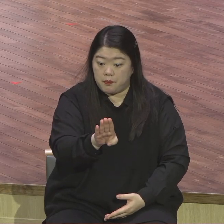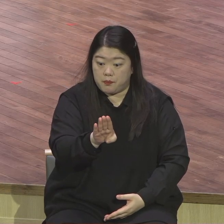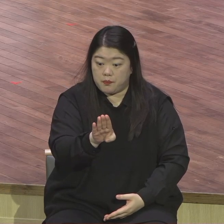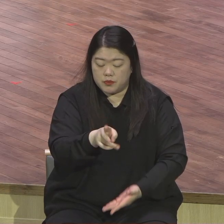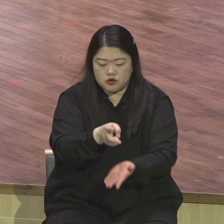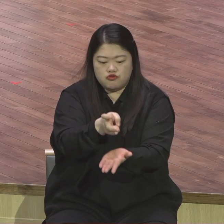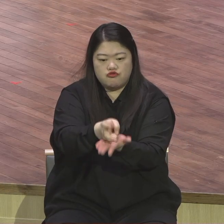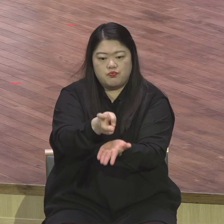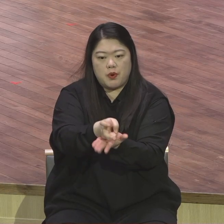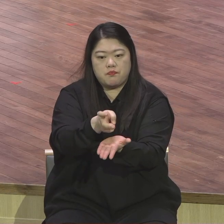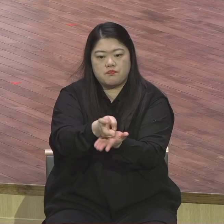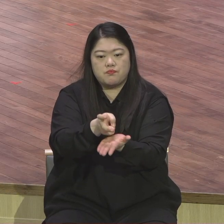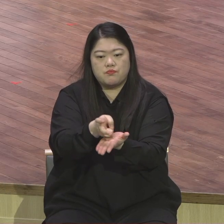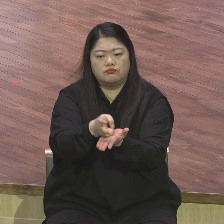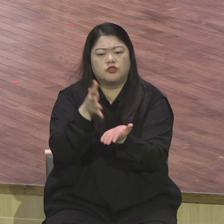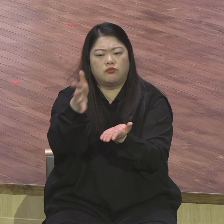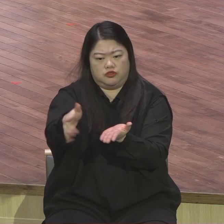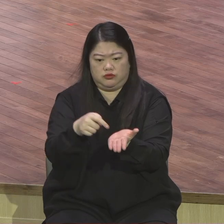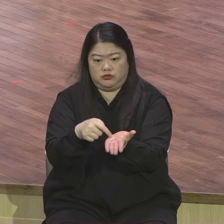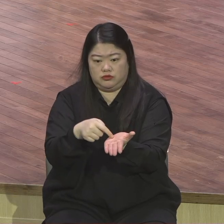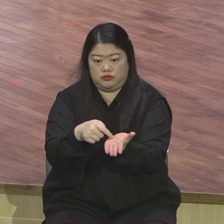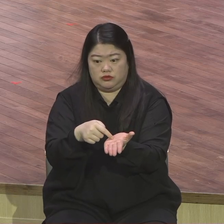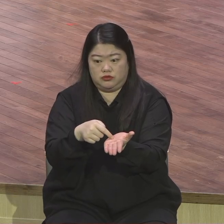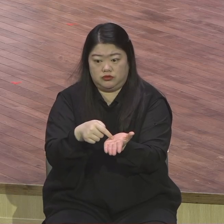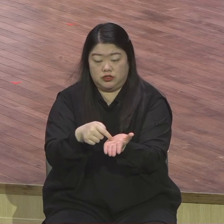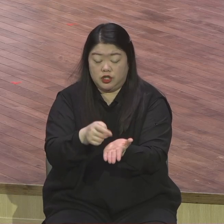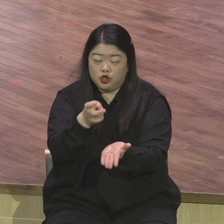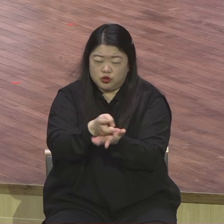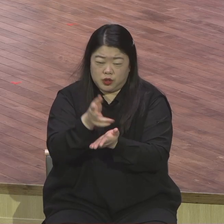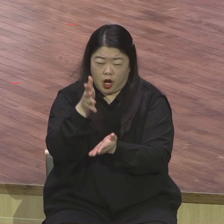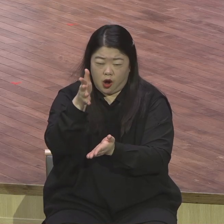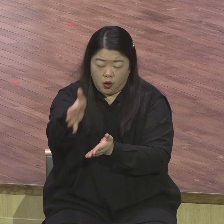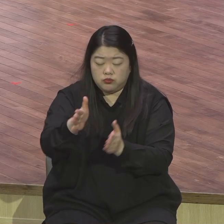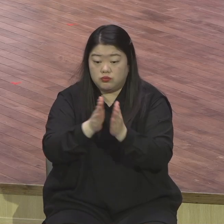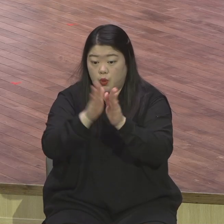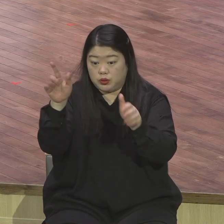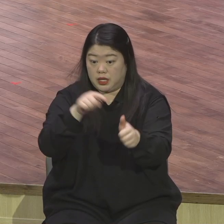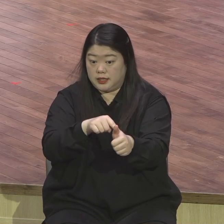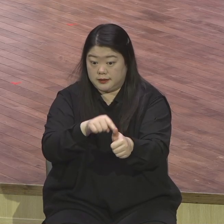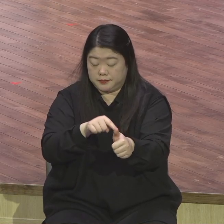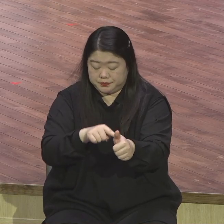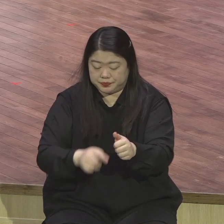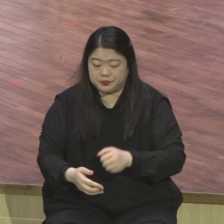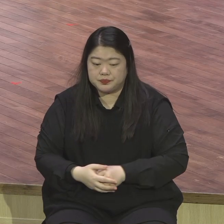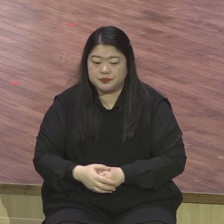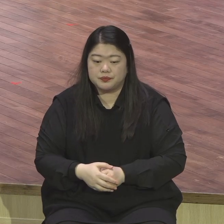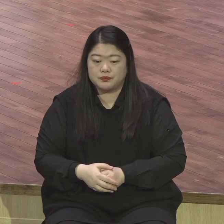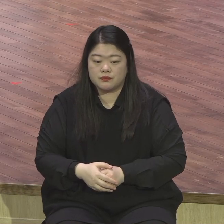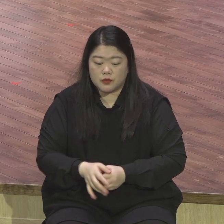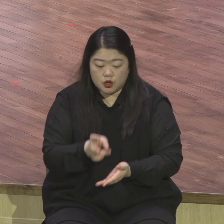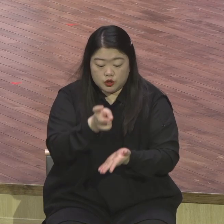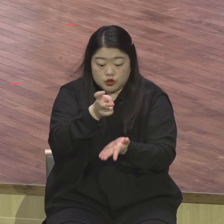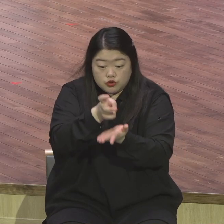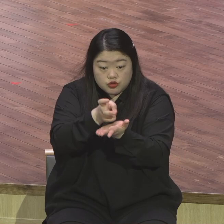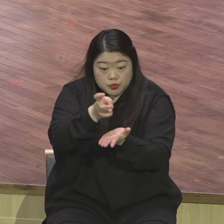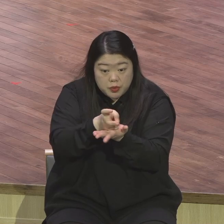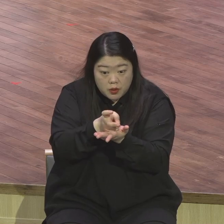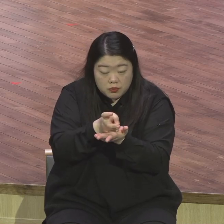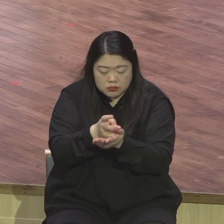몽학선생이다 그렇게 표현했어요 율법을 지킴으로써 구원 얻는 사람은 지구상에